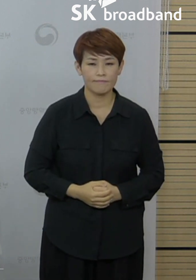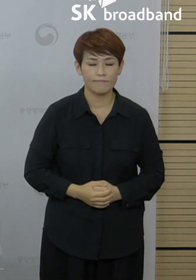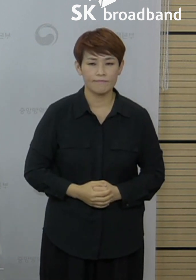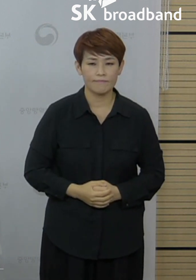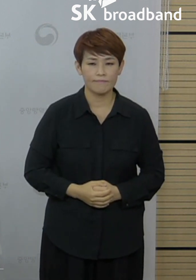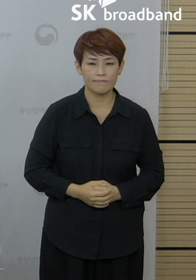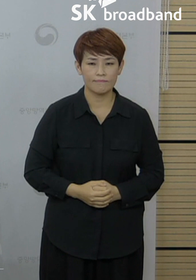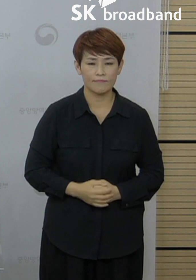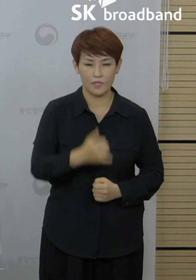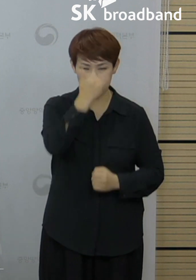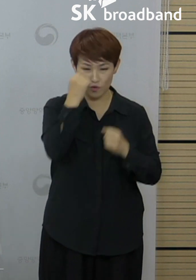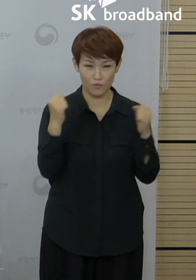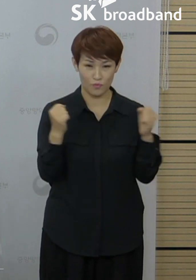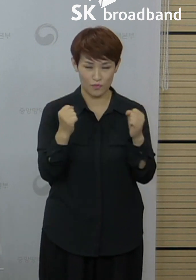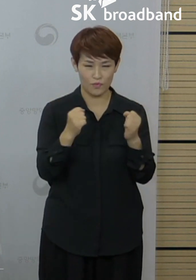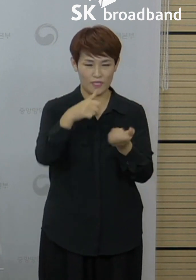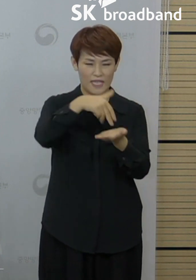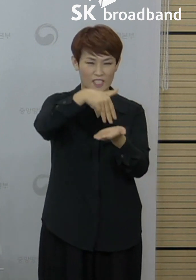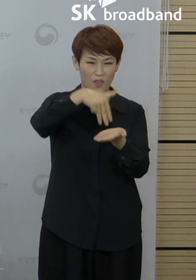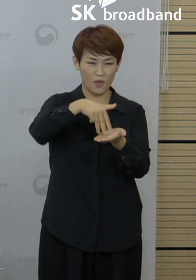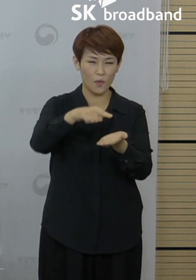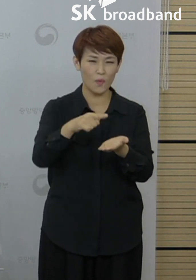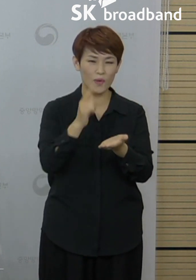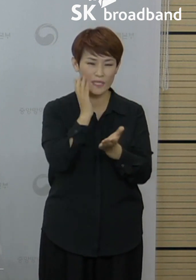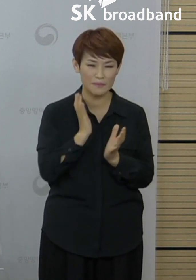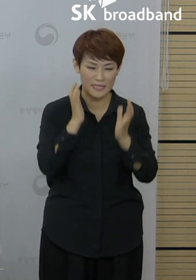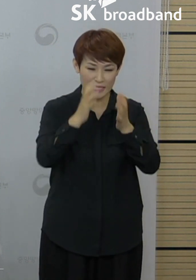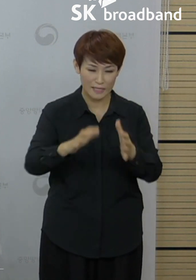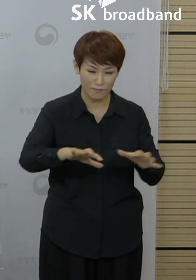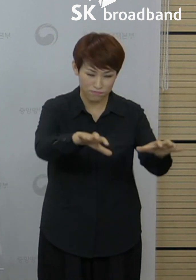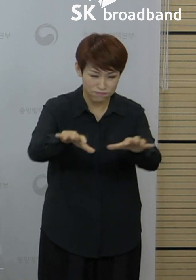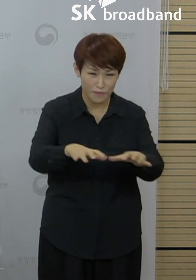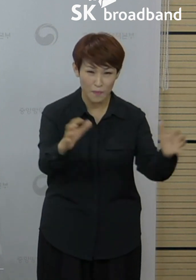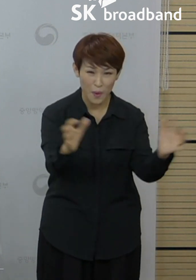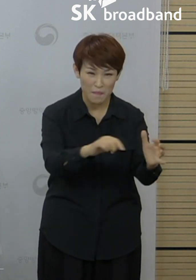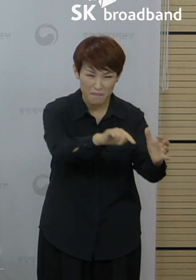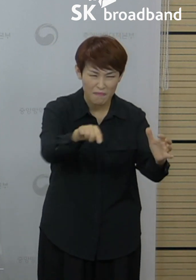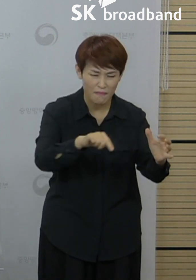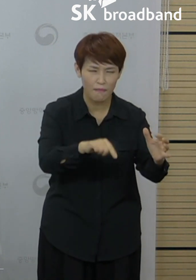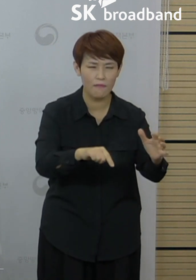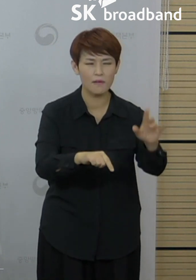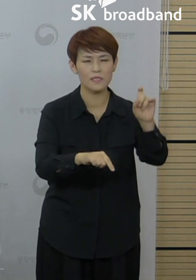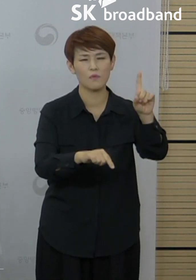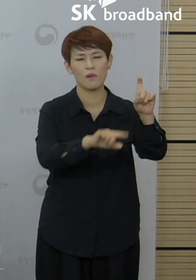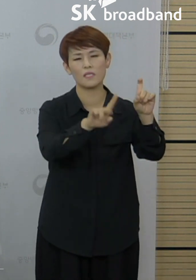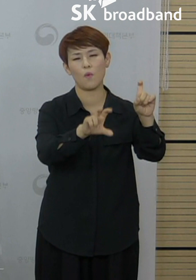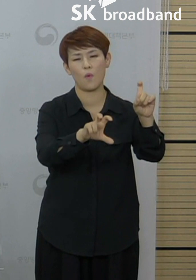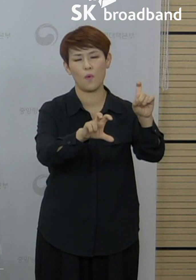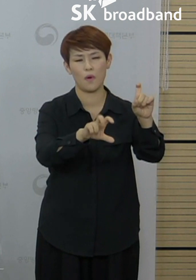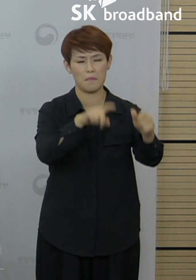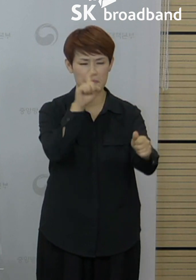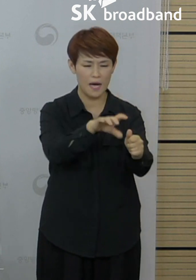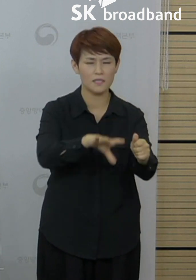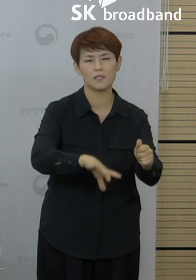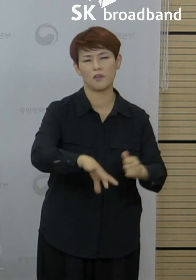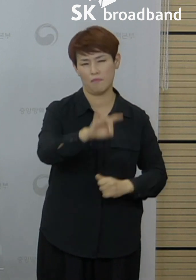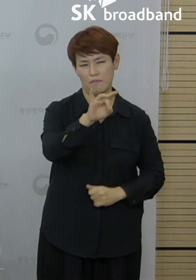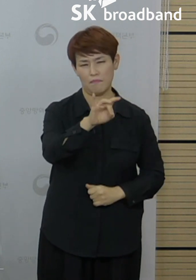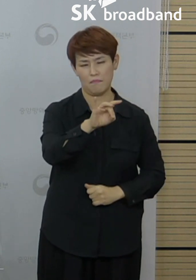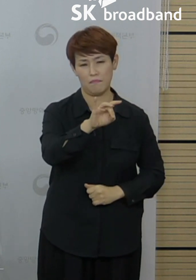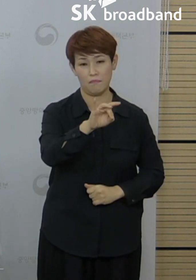다음으로 충북 제천시 김장 모임과 관련해서 11월 25일에 첫 확진자가 발생했고요.